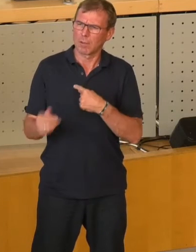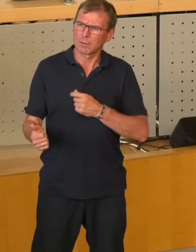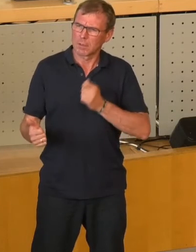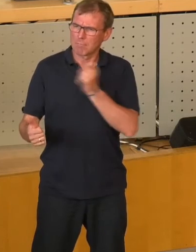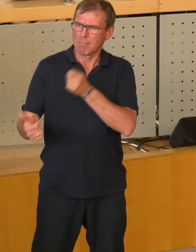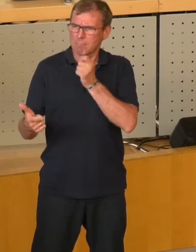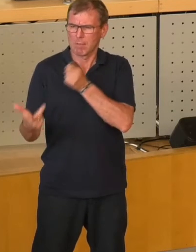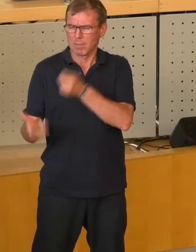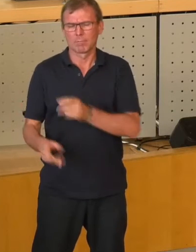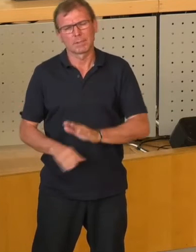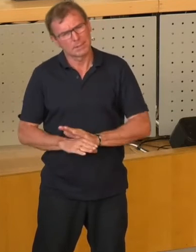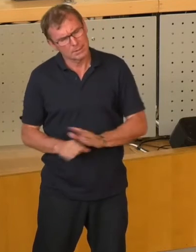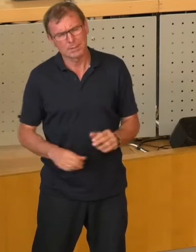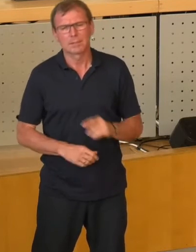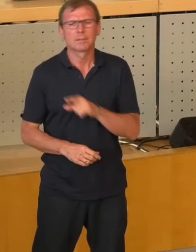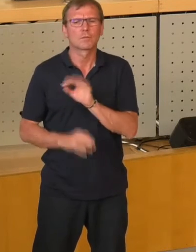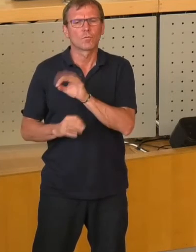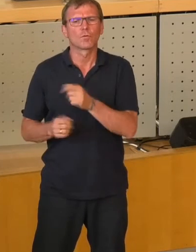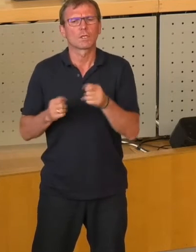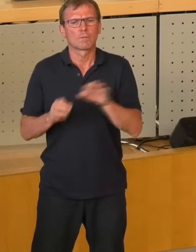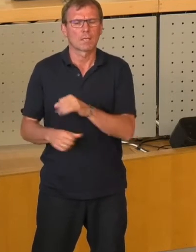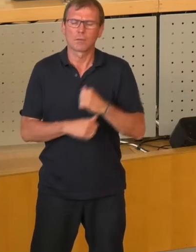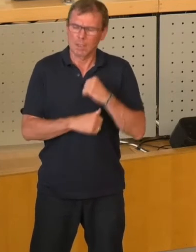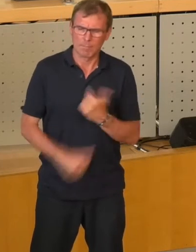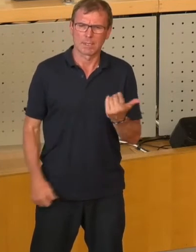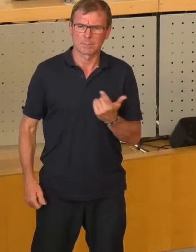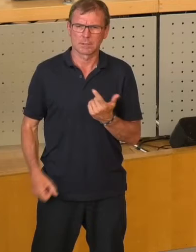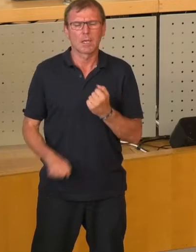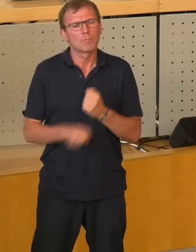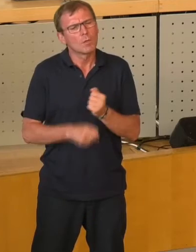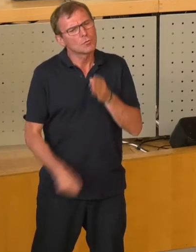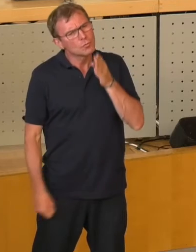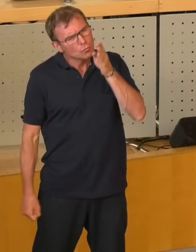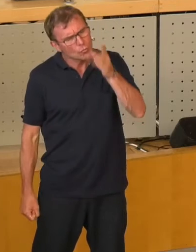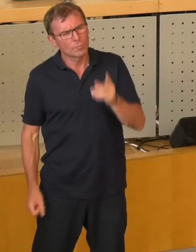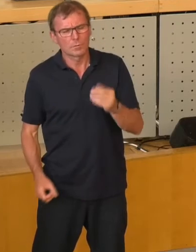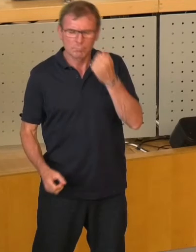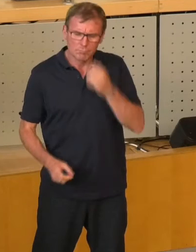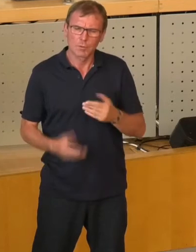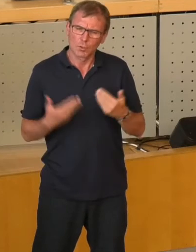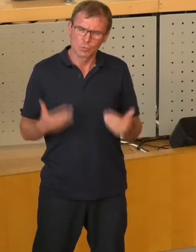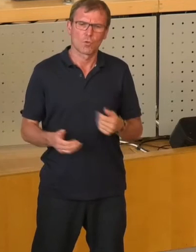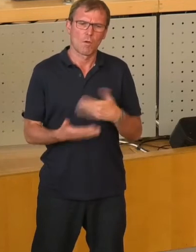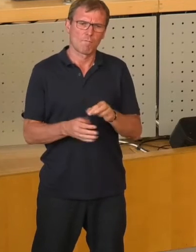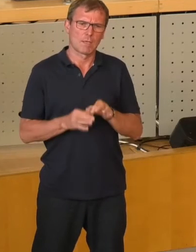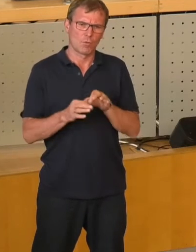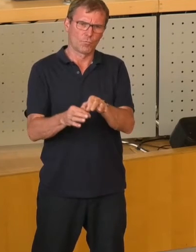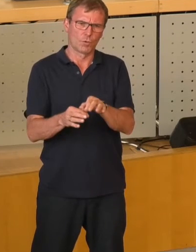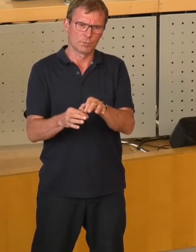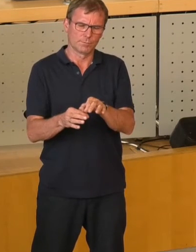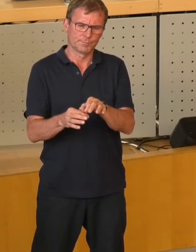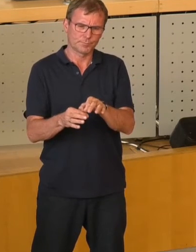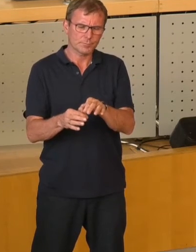und zu belasten. Das sollte man bitte schön auch in Zukunft so halten. Ich kann mich